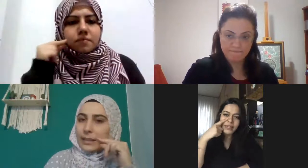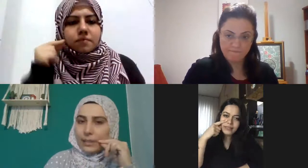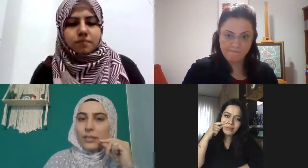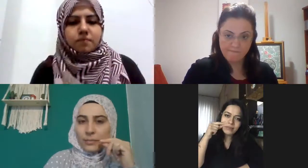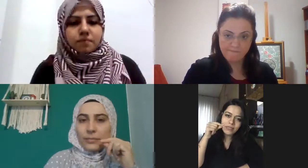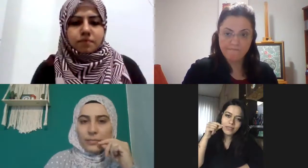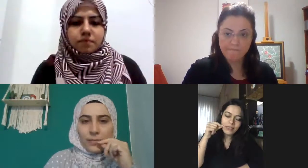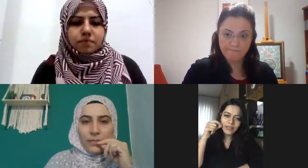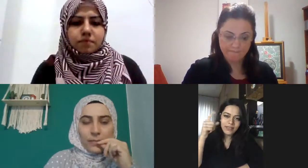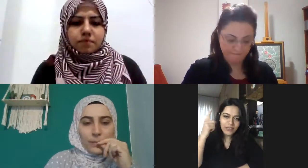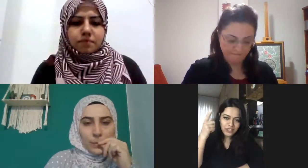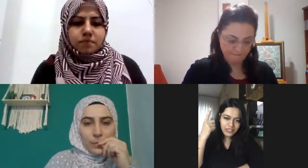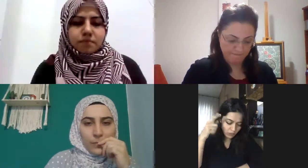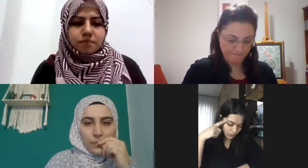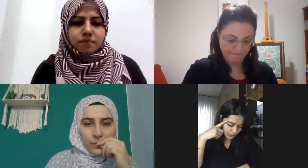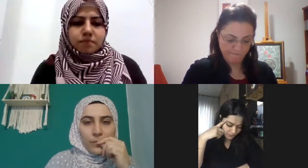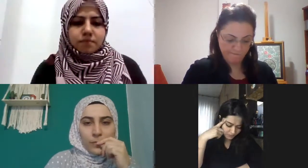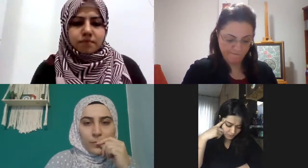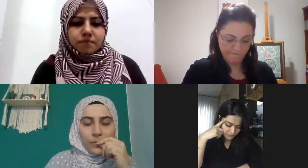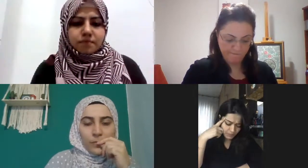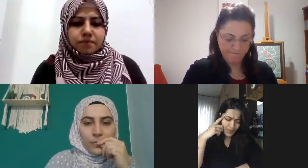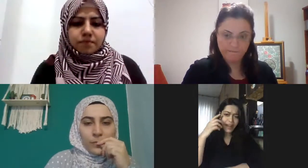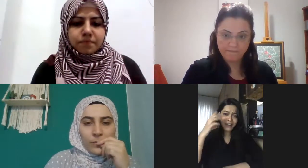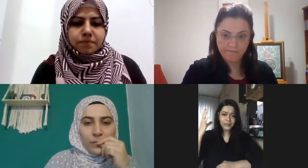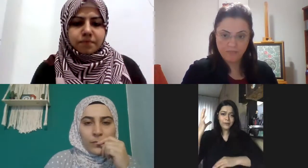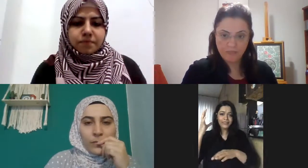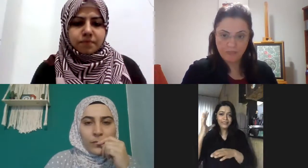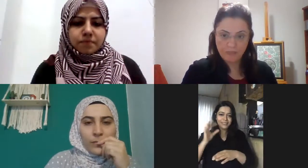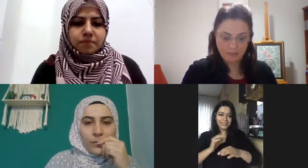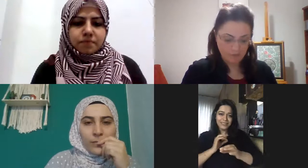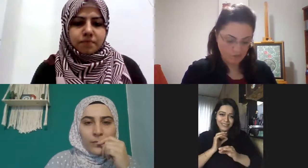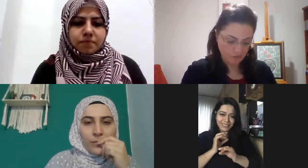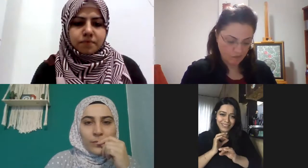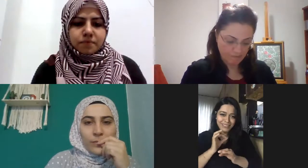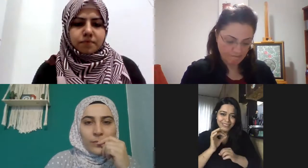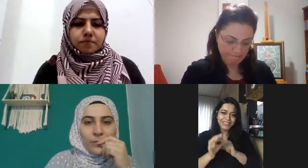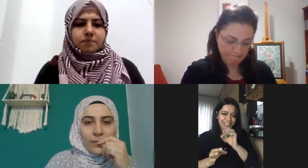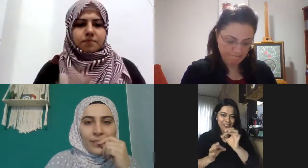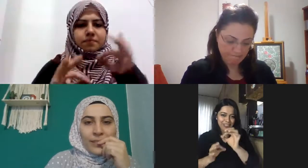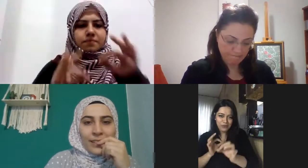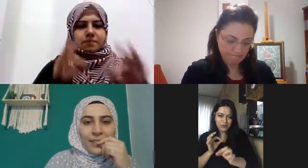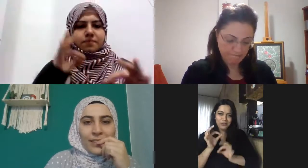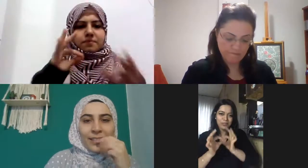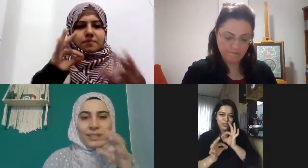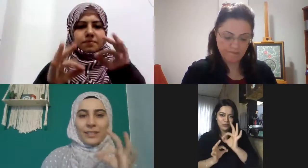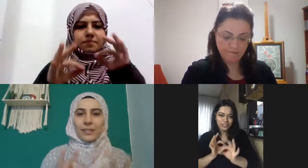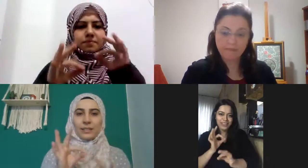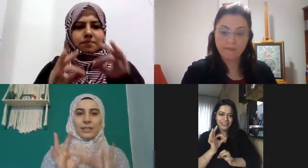eee cinsiyet olarak akrabayı eee yakın çevremiz olarak şu işaretle